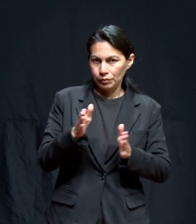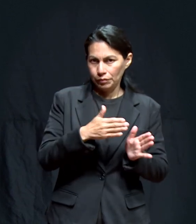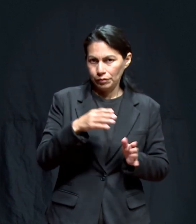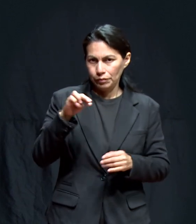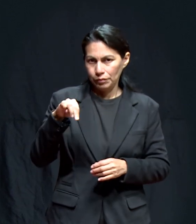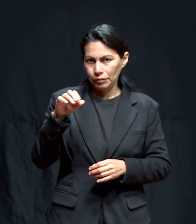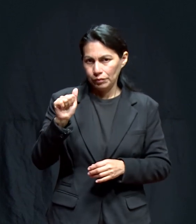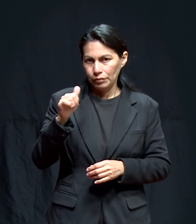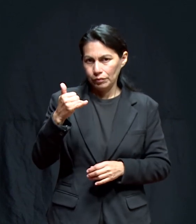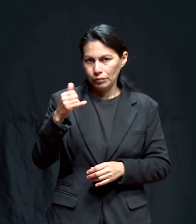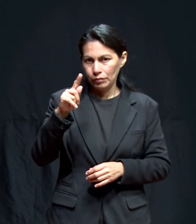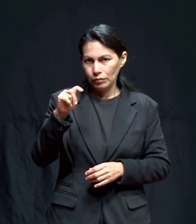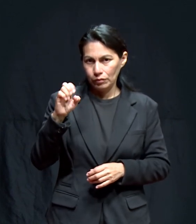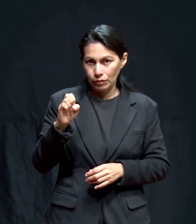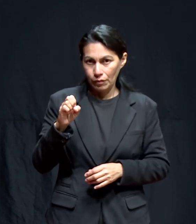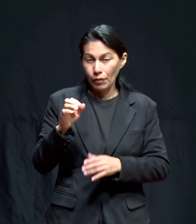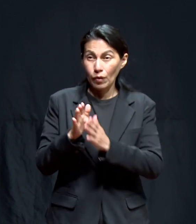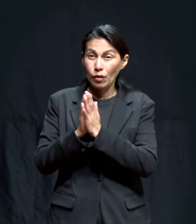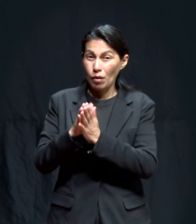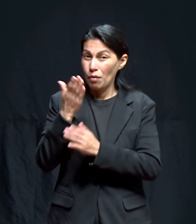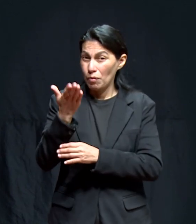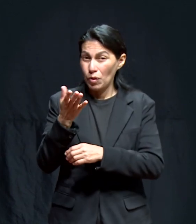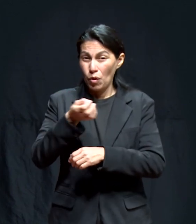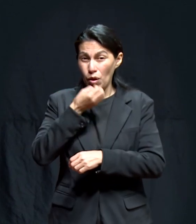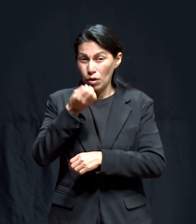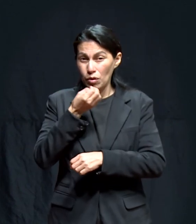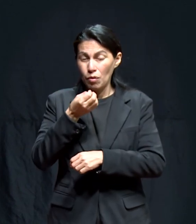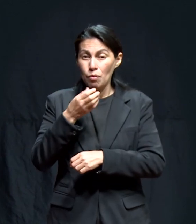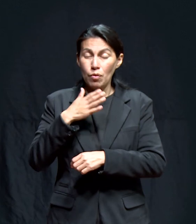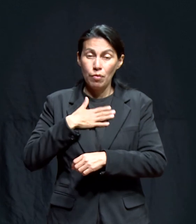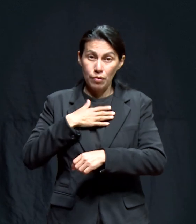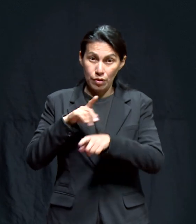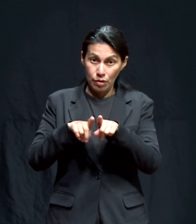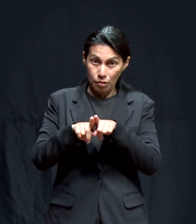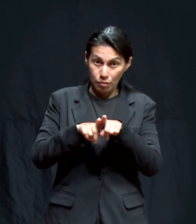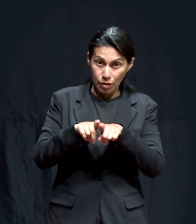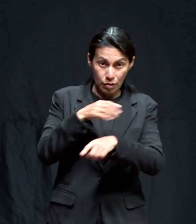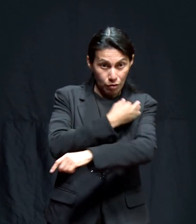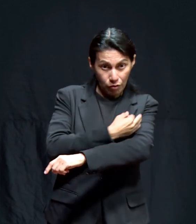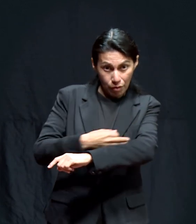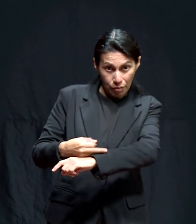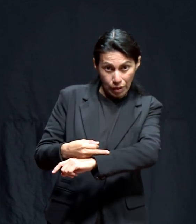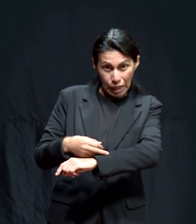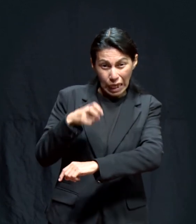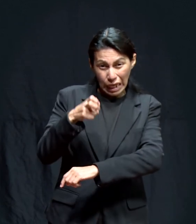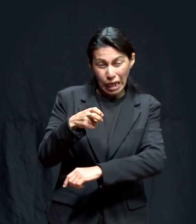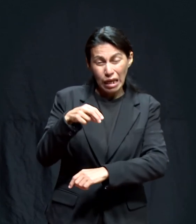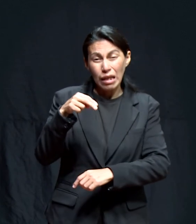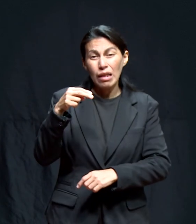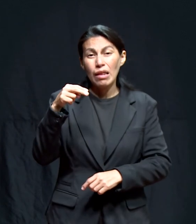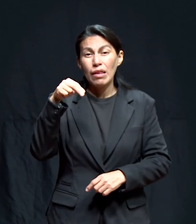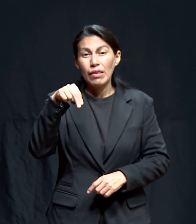pido la oración Por mi hermana y su familia Ella está enferma de COVID Y neumonía Además tiene una situación